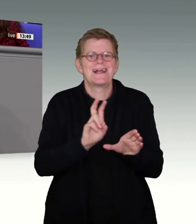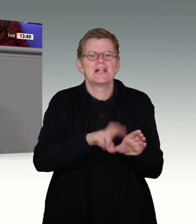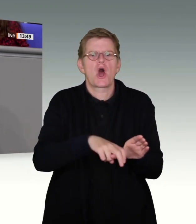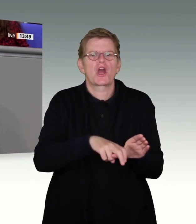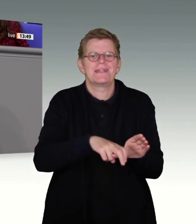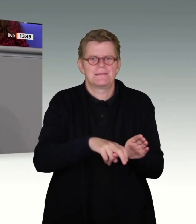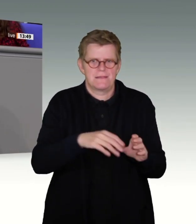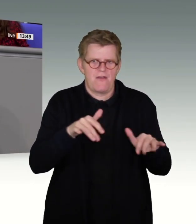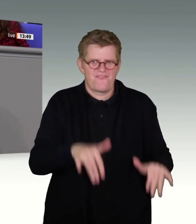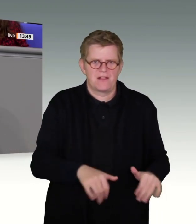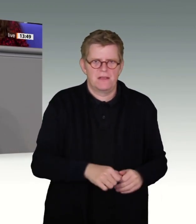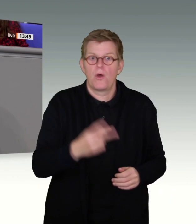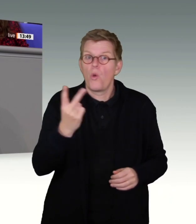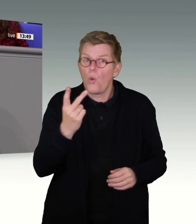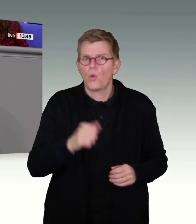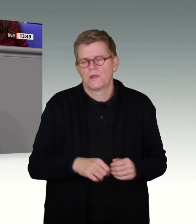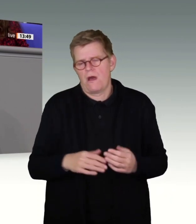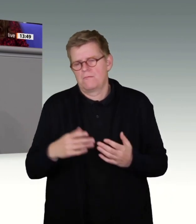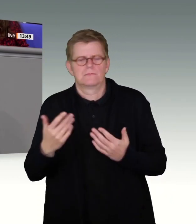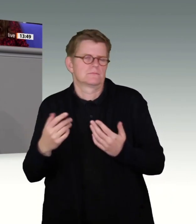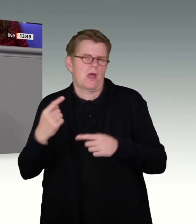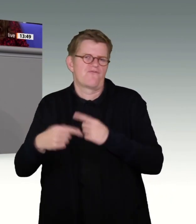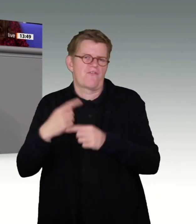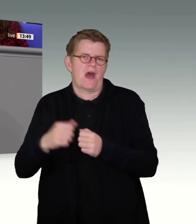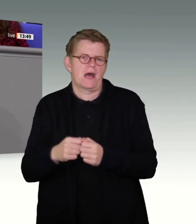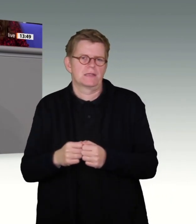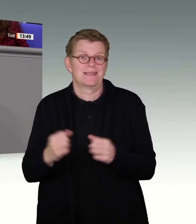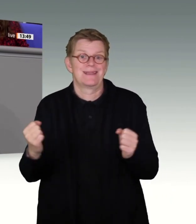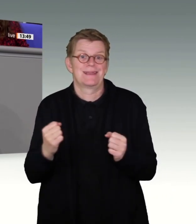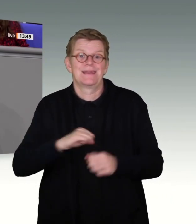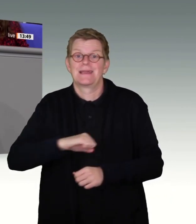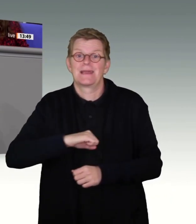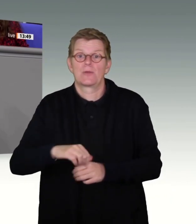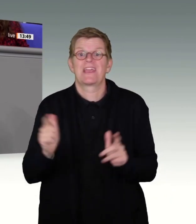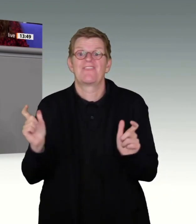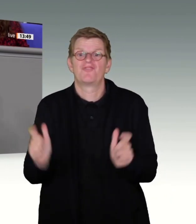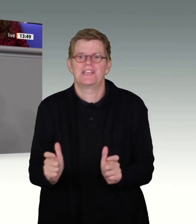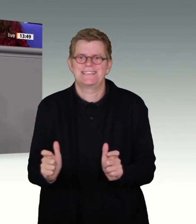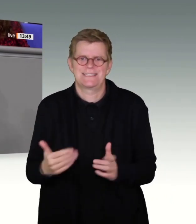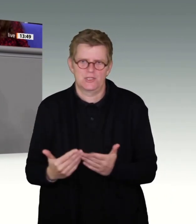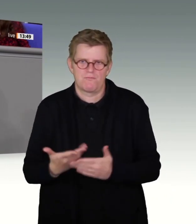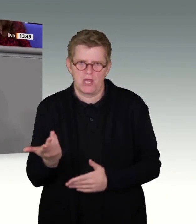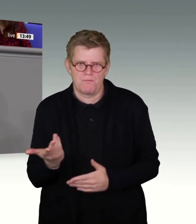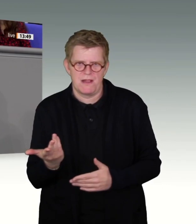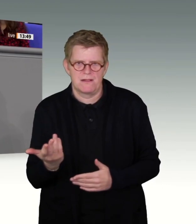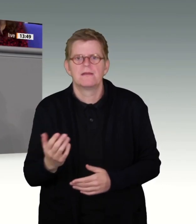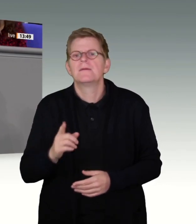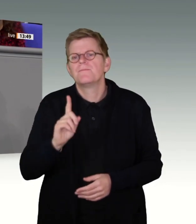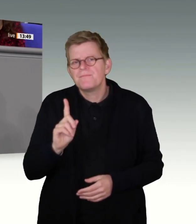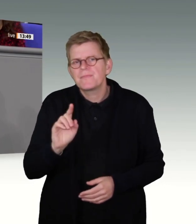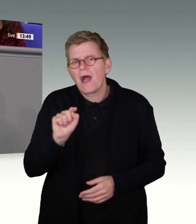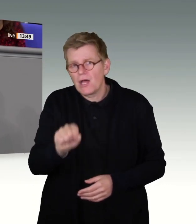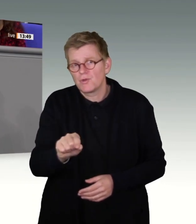diskutiertes Verfahren Quick Freeze, das wir noch nachträglich definiert haben, auch aufgenommen. Und ich kann Ihnen versichern, und deswegen ist der